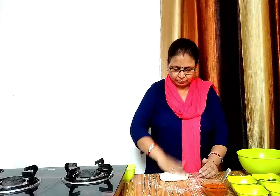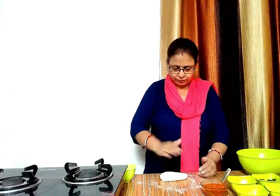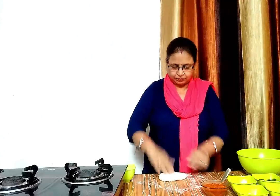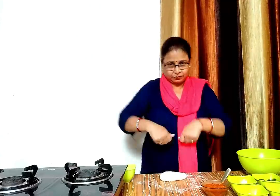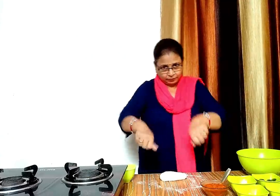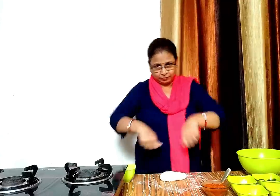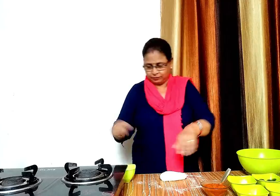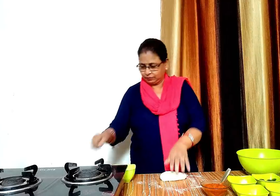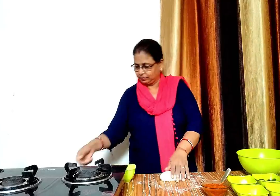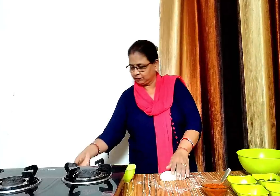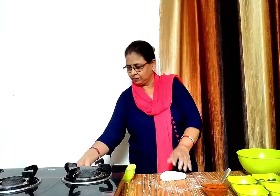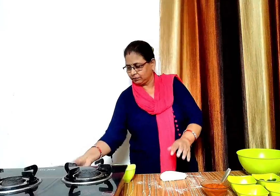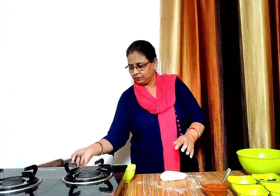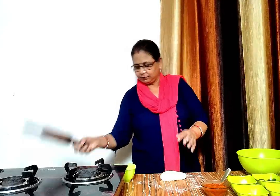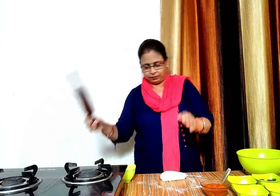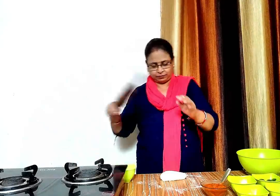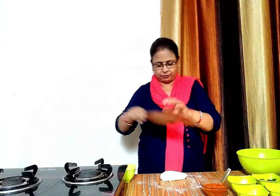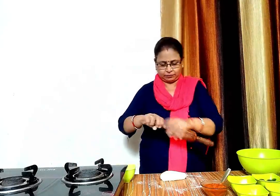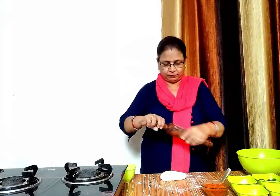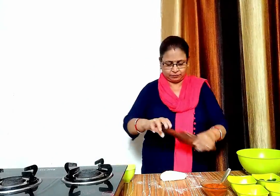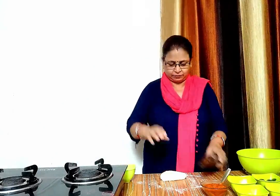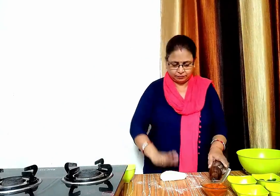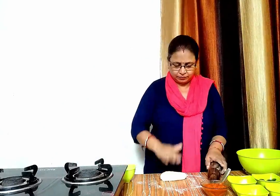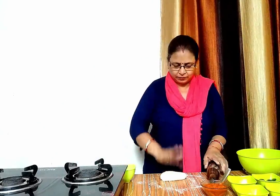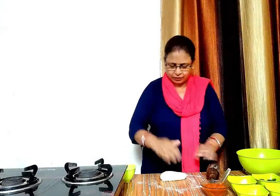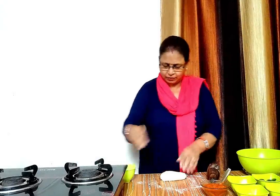अब इसे बेल लेंगे खुड़ा से मैदा फिला लेंगे